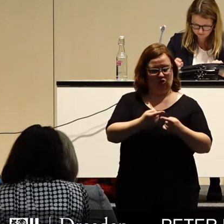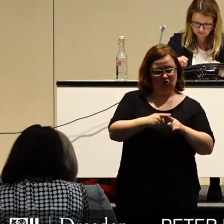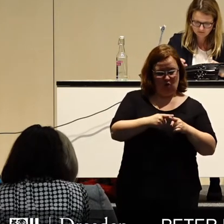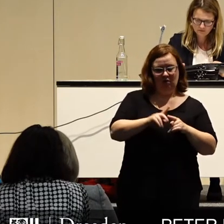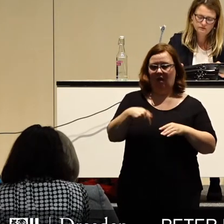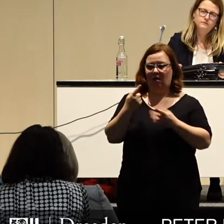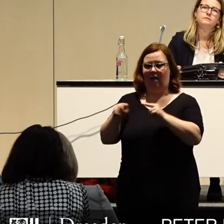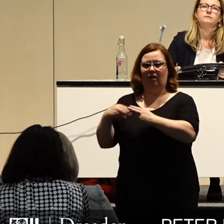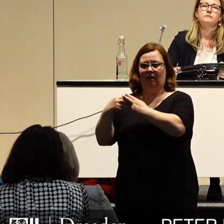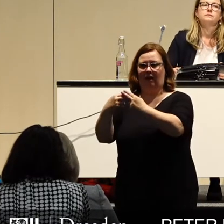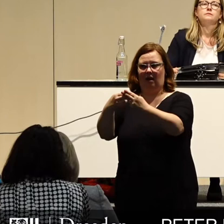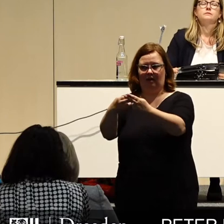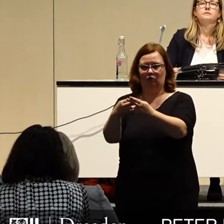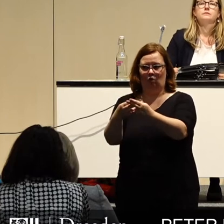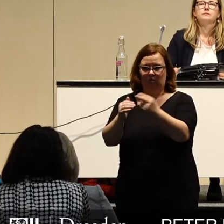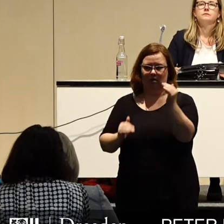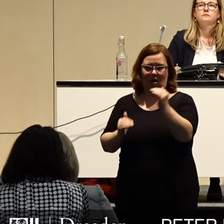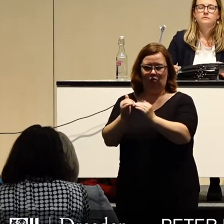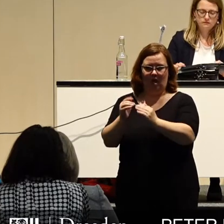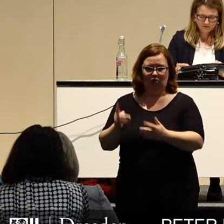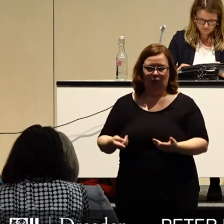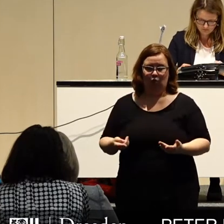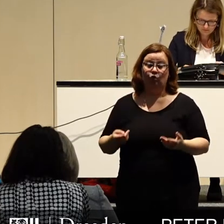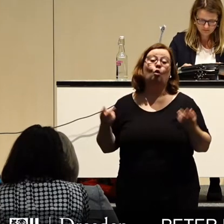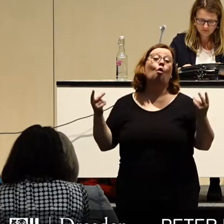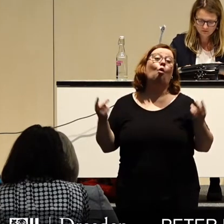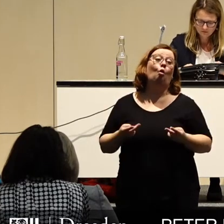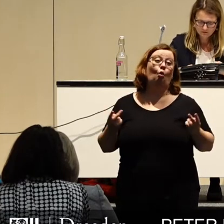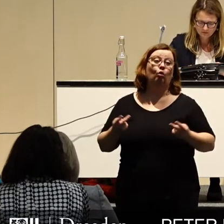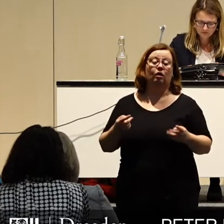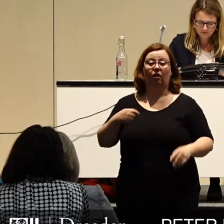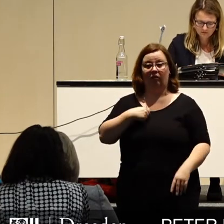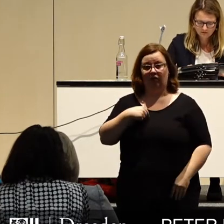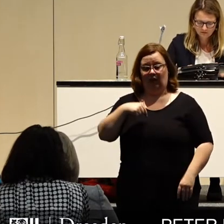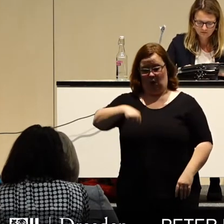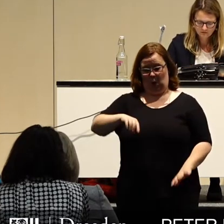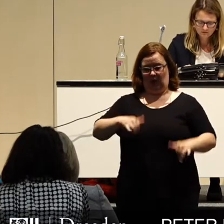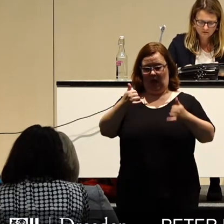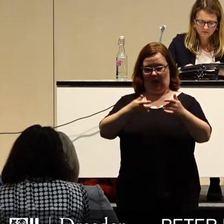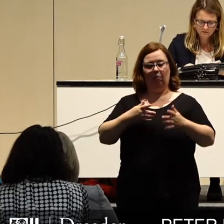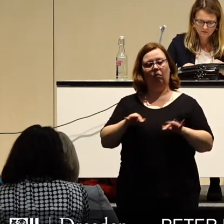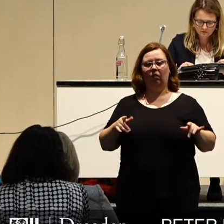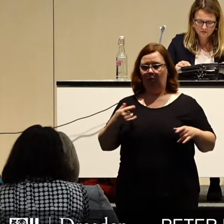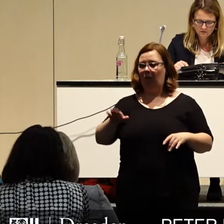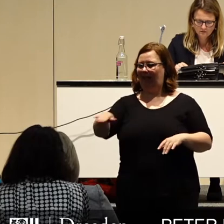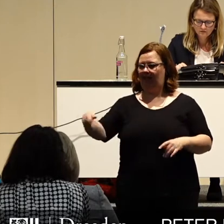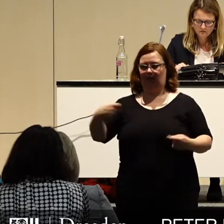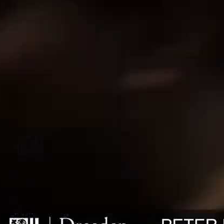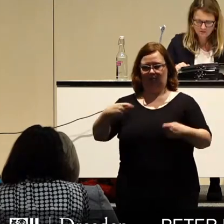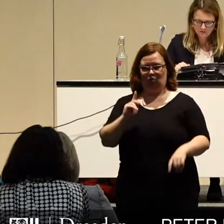nachfolgende Generationen zu tragen haben. Oder anders gesagt, wir finanzieren unser heutiges Leben mit dem Geld unserer Kinder.